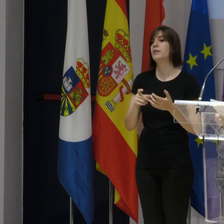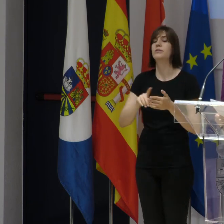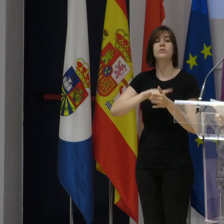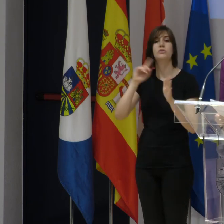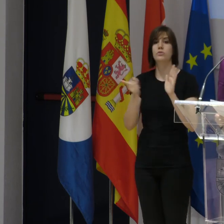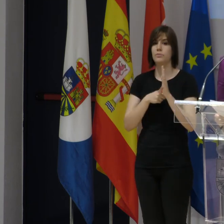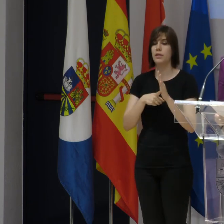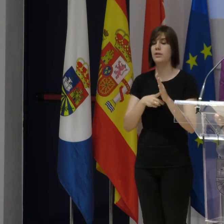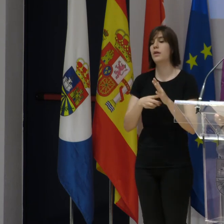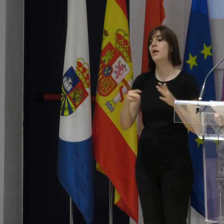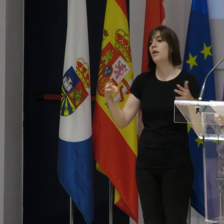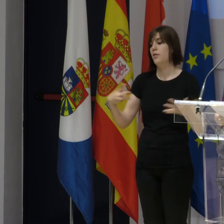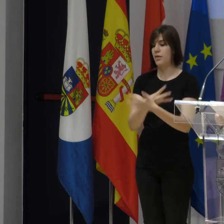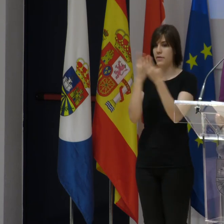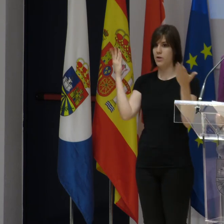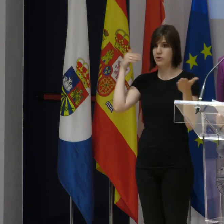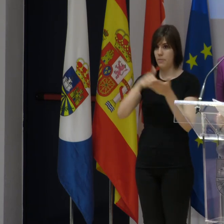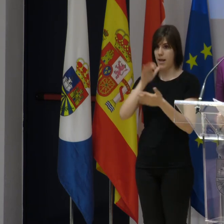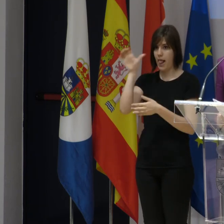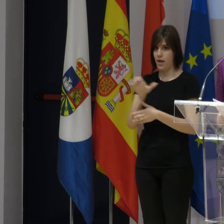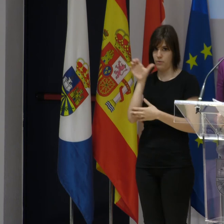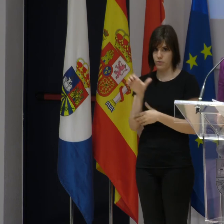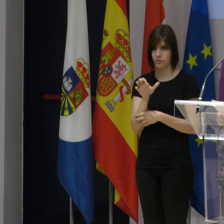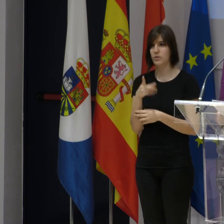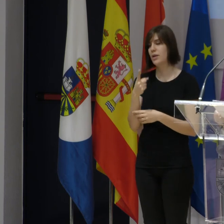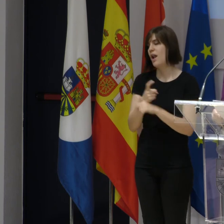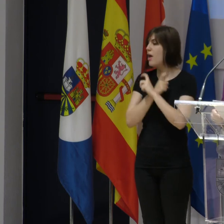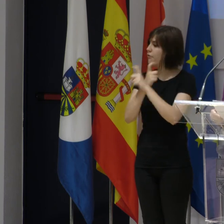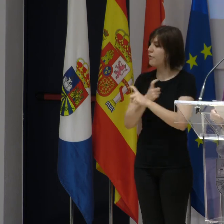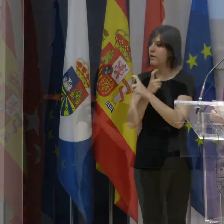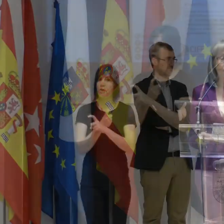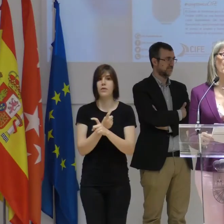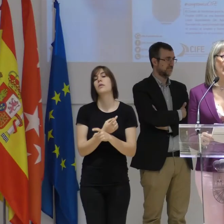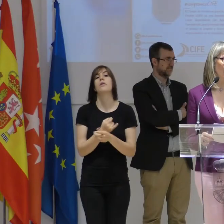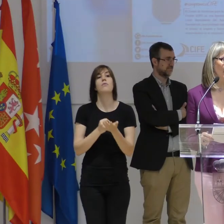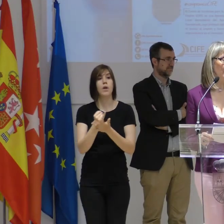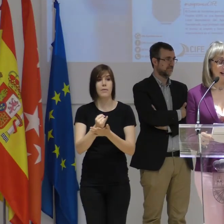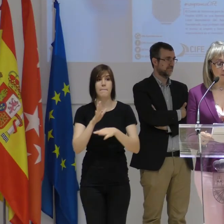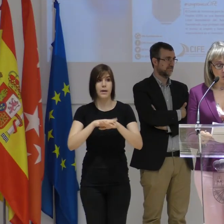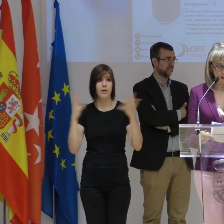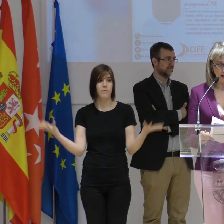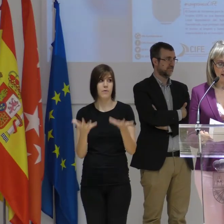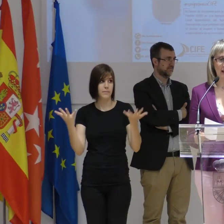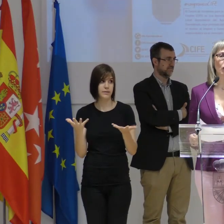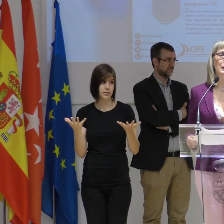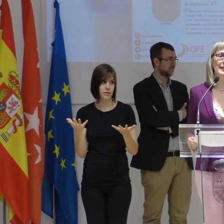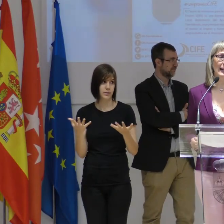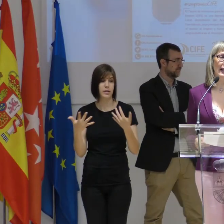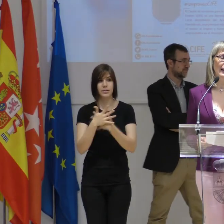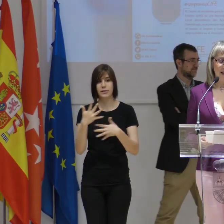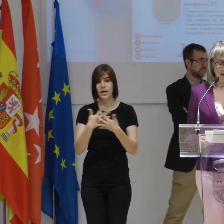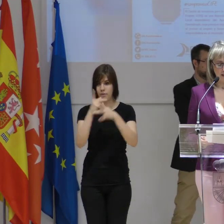de 18.000 euros, que muestran el esfuerzo del Ayuntamiento Fuenlabreño para fomentar y para impulsar el tejido